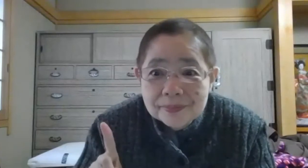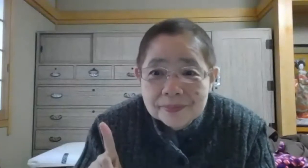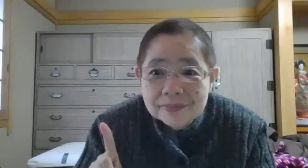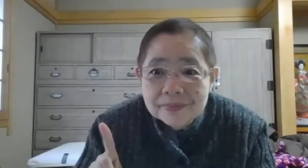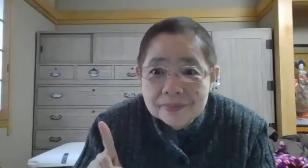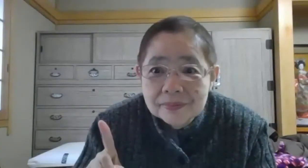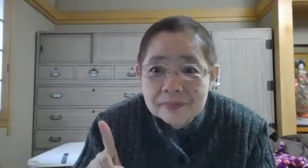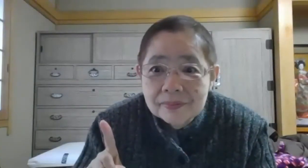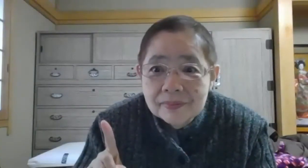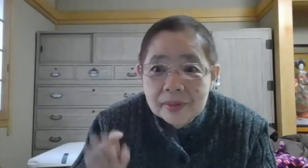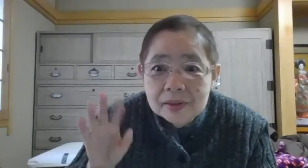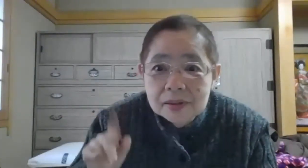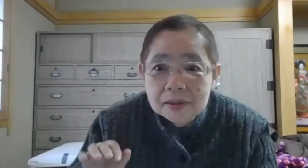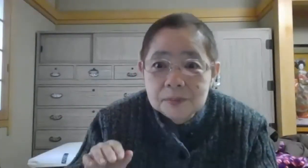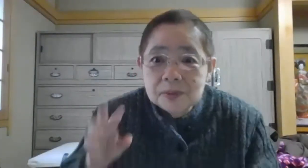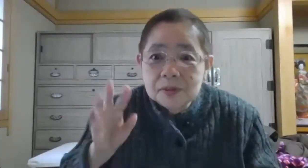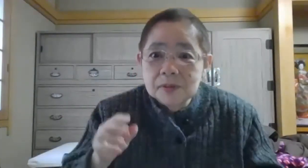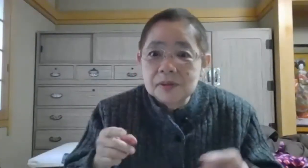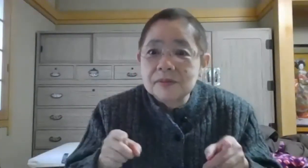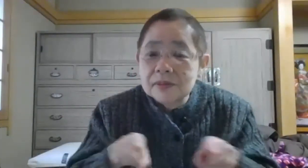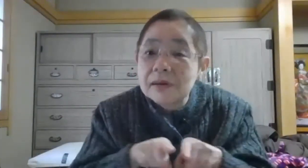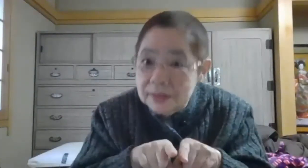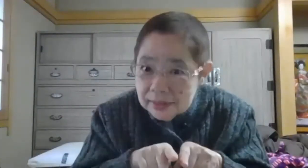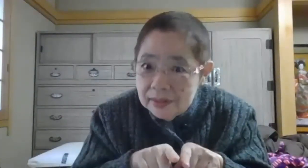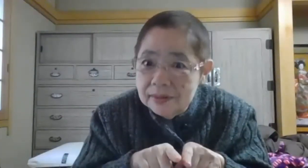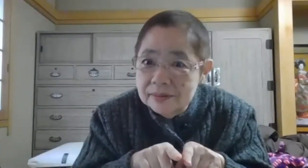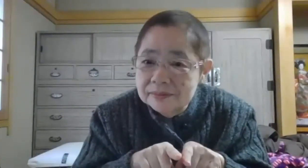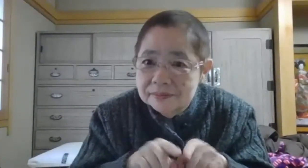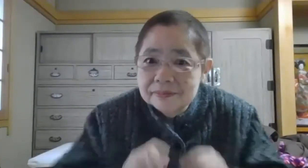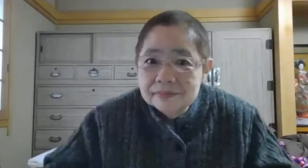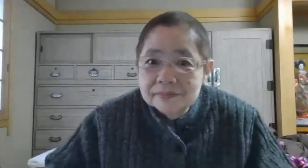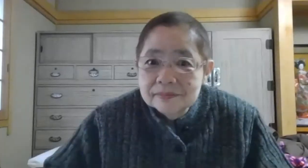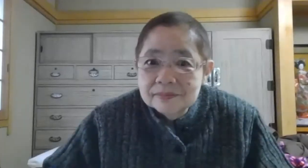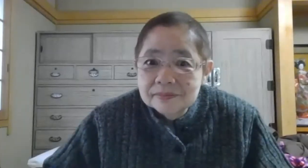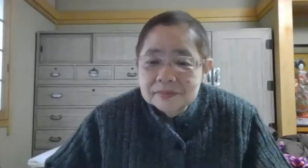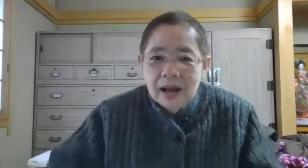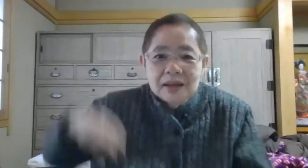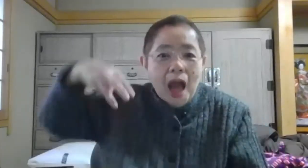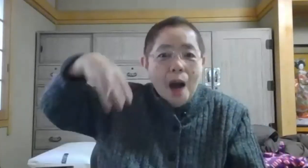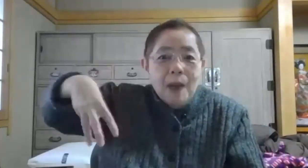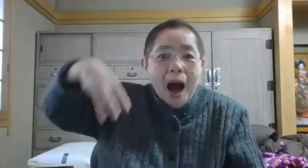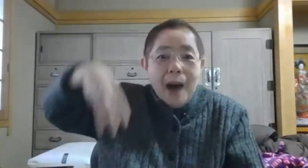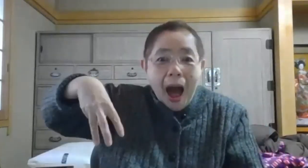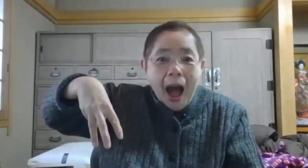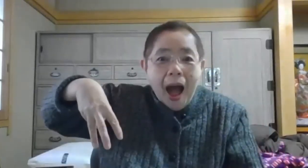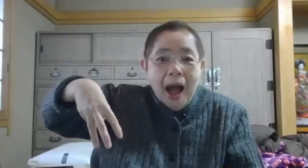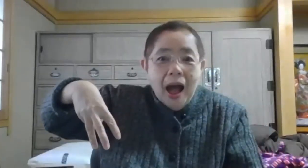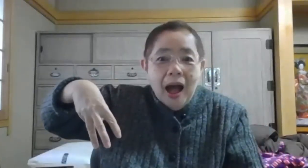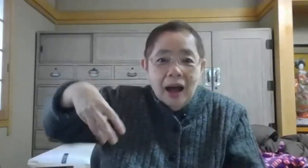指文字を組み合わせて例えばママだったらマママママママ